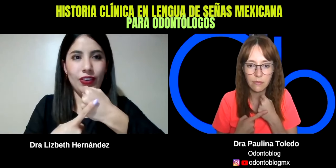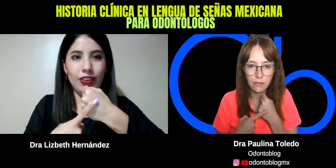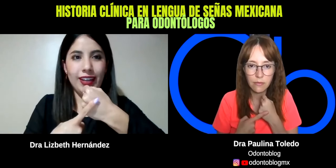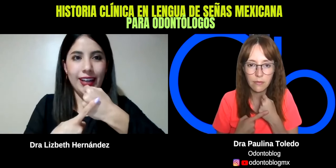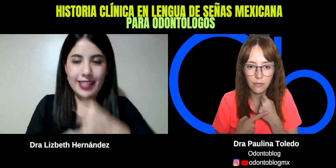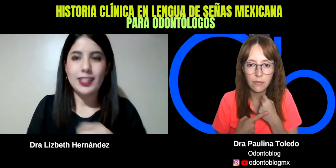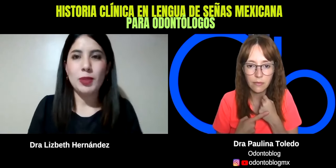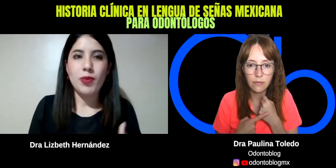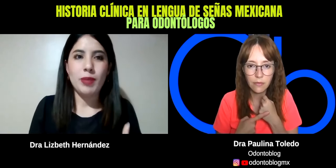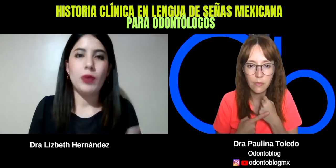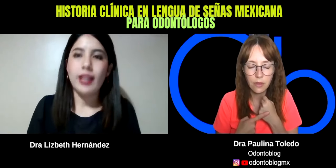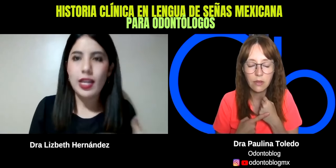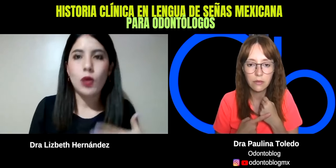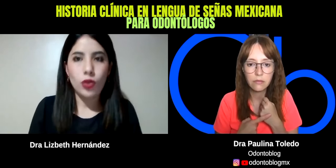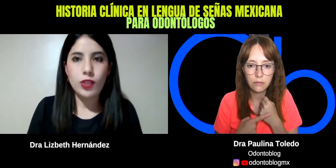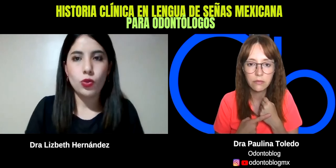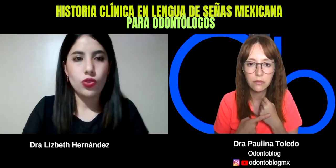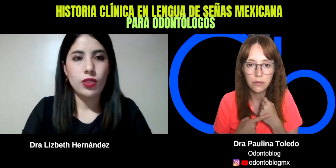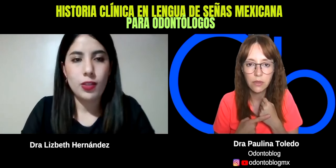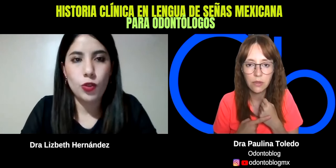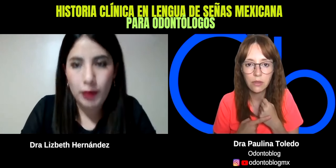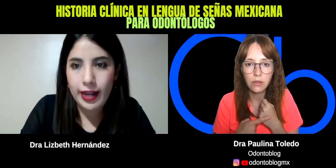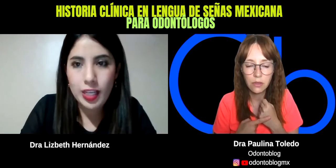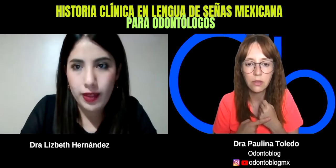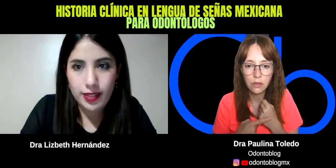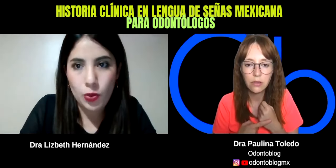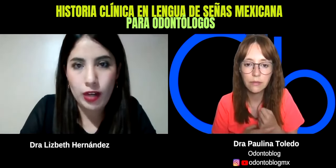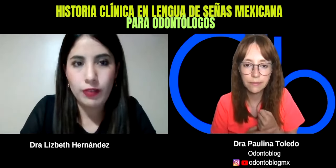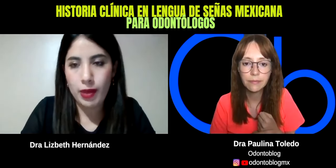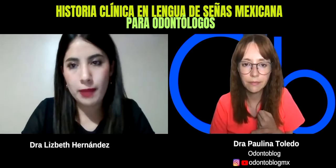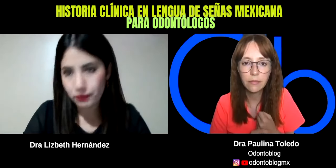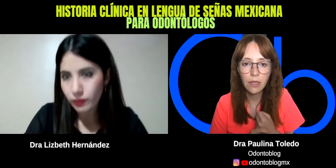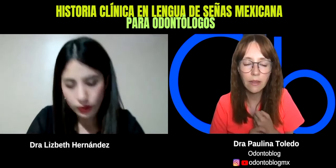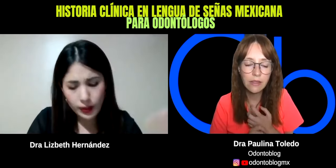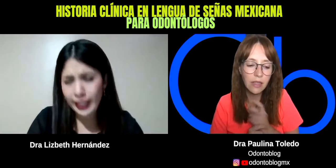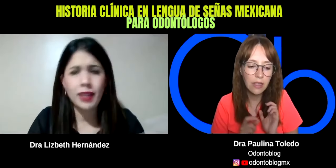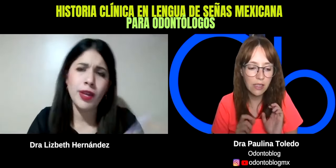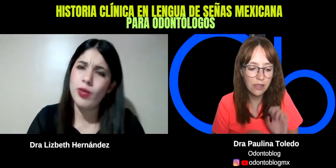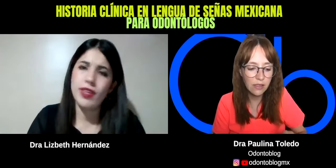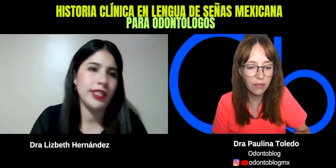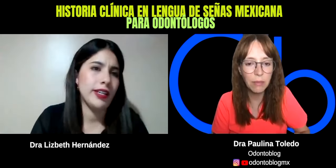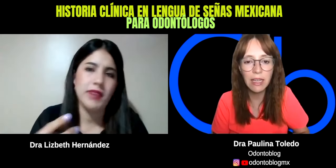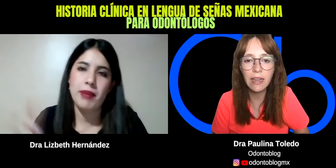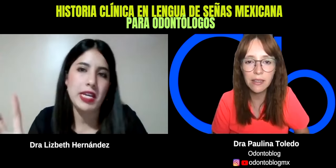Así es como vamos a preguntar si alguno de sus familiares padece alguna enfermedad. Antecedente de sus familiares.